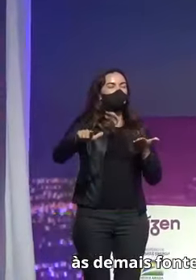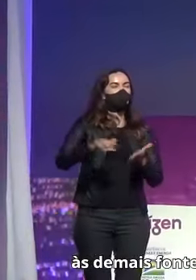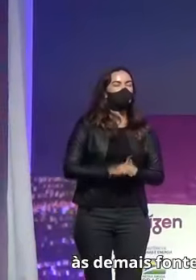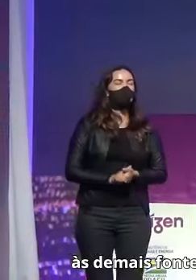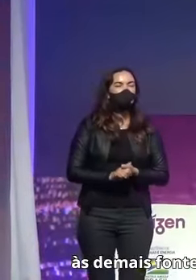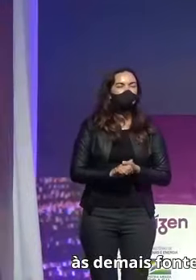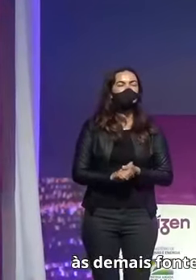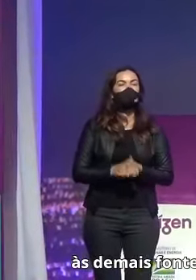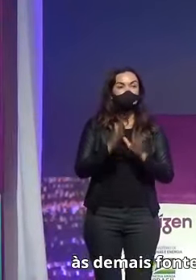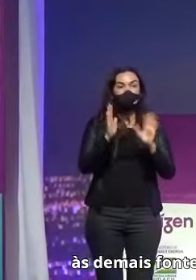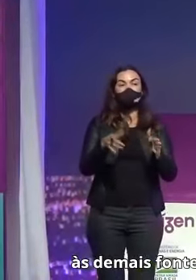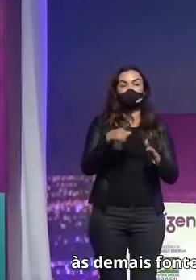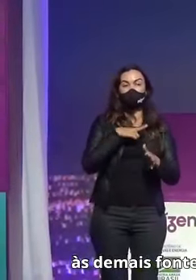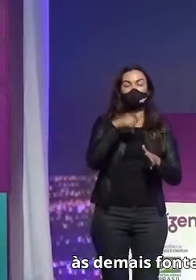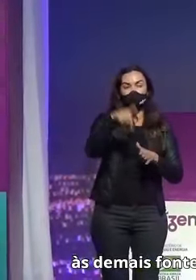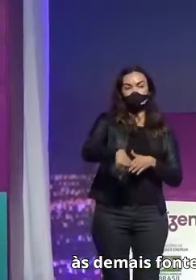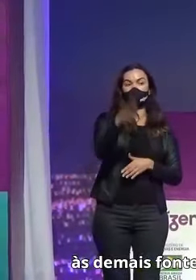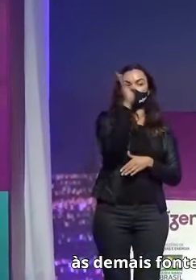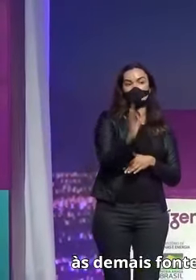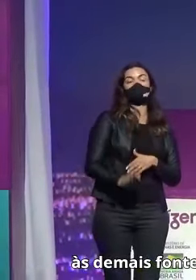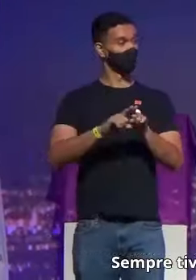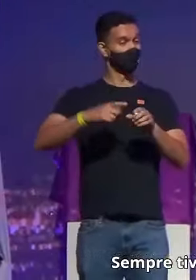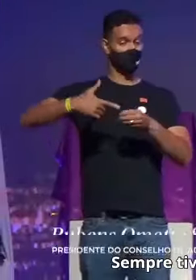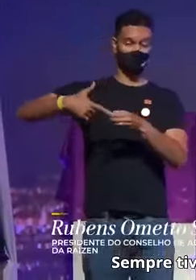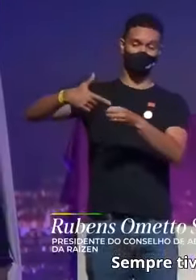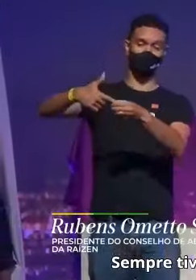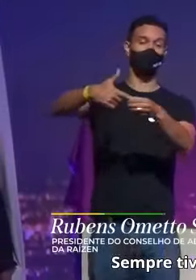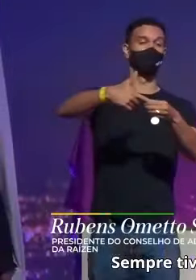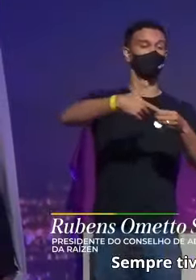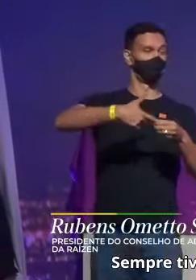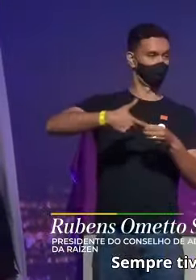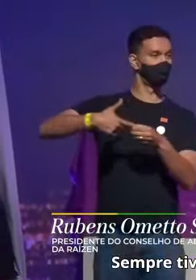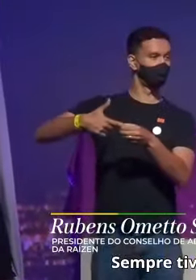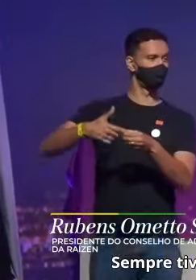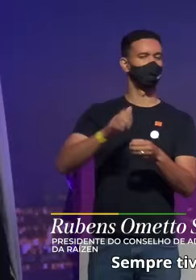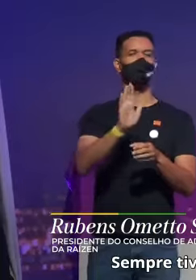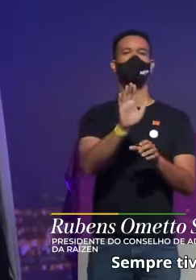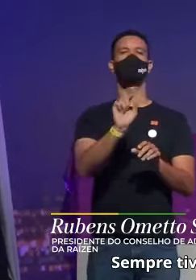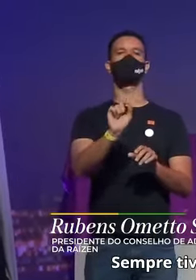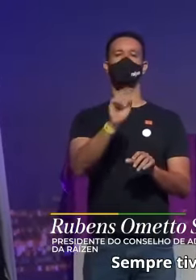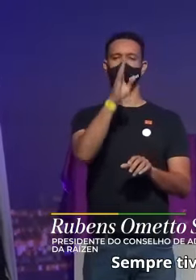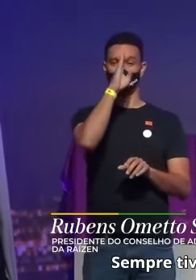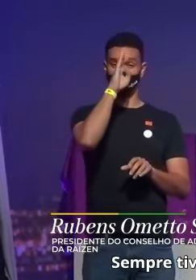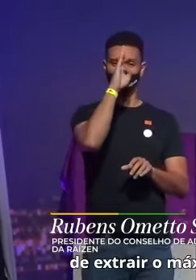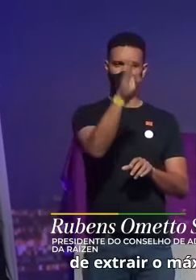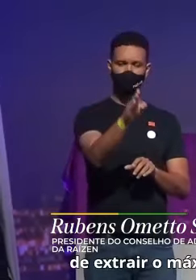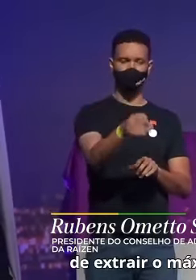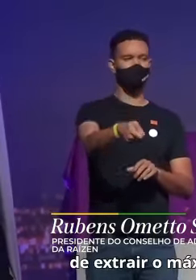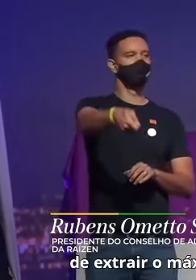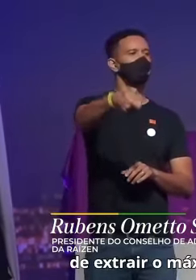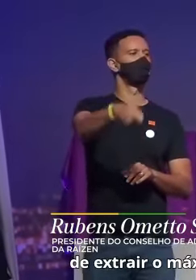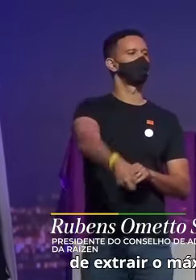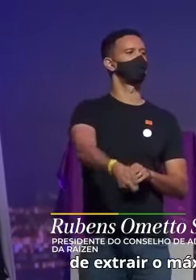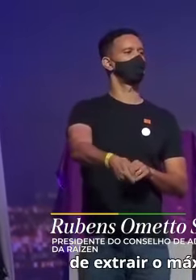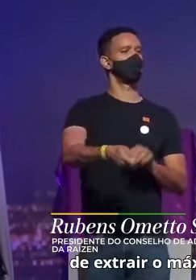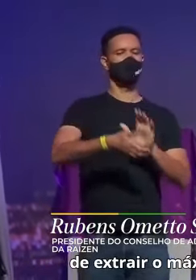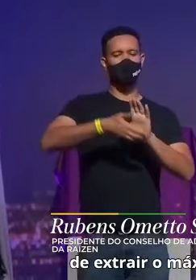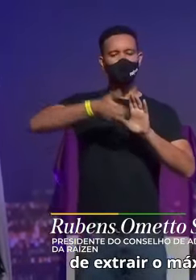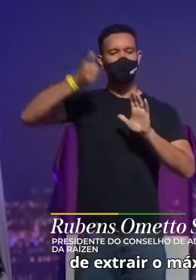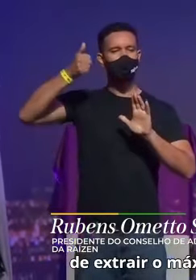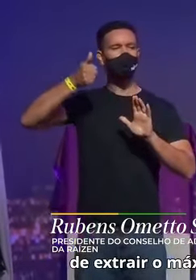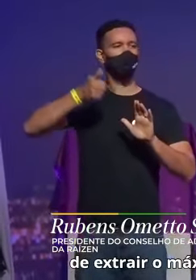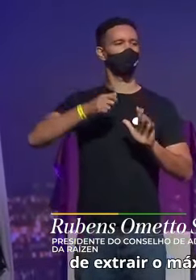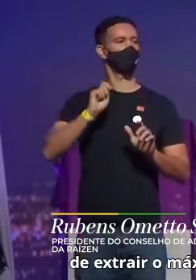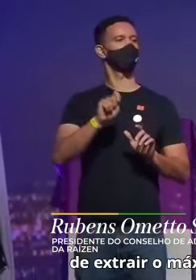fontes que já existem hoje no Brasil. Sempre tivemos um foco muito forte de extrair o máximo que